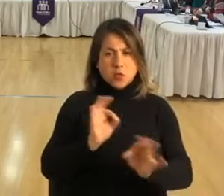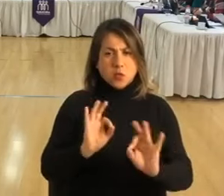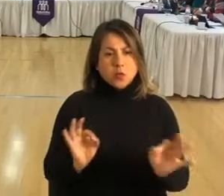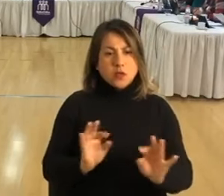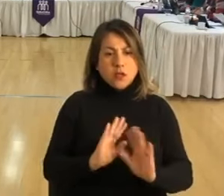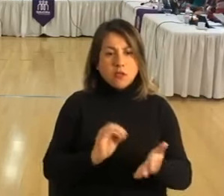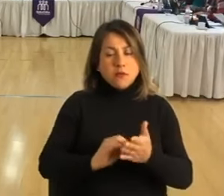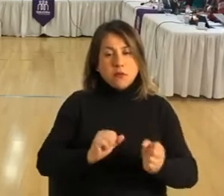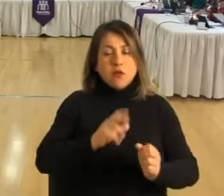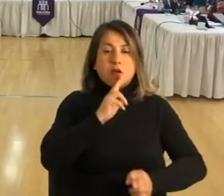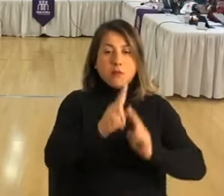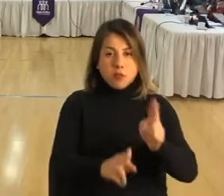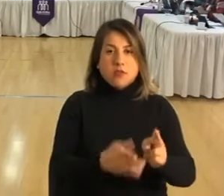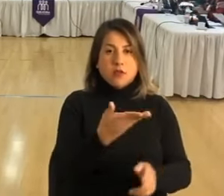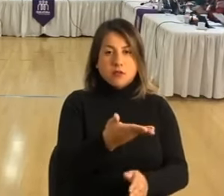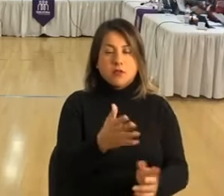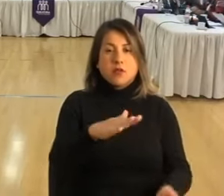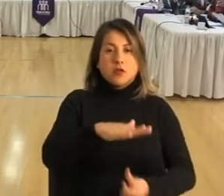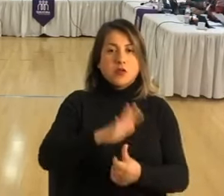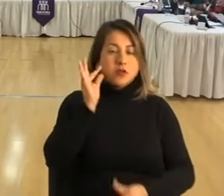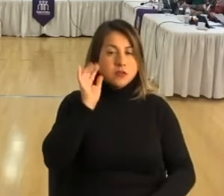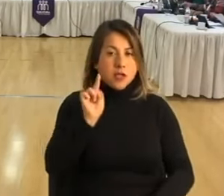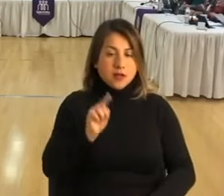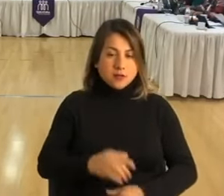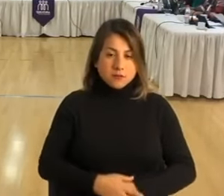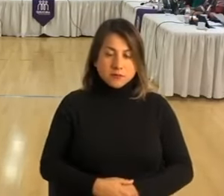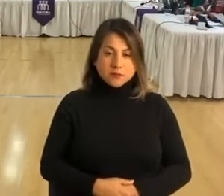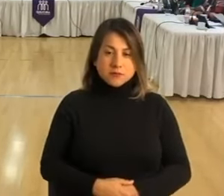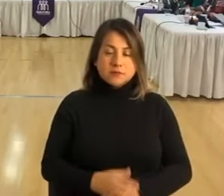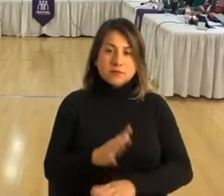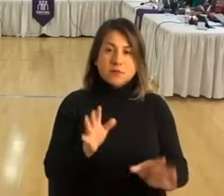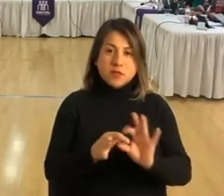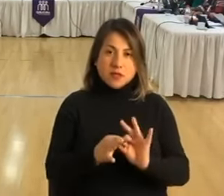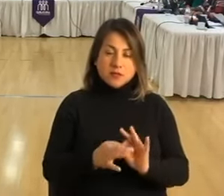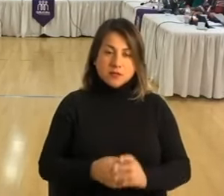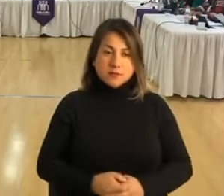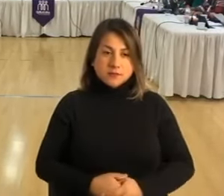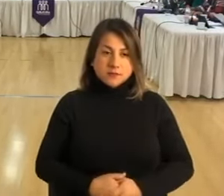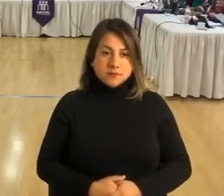Eso es lo que puedo contestarle, don Sergio. Muchas gracias.